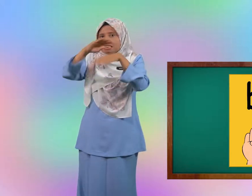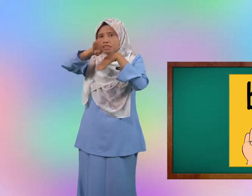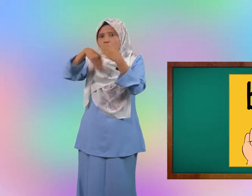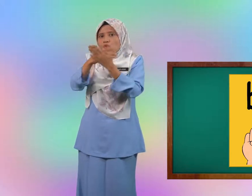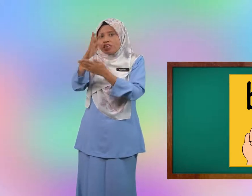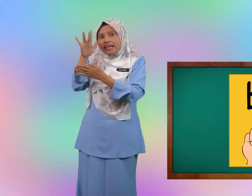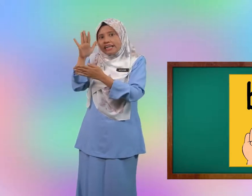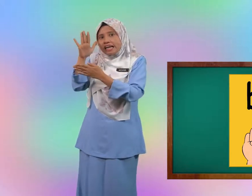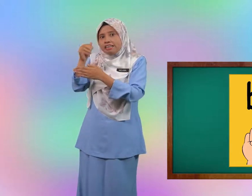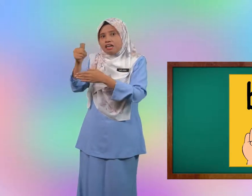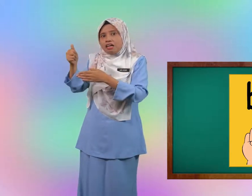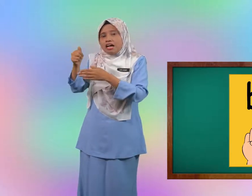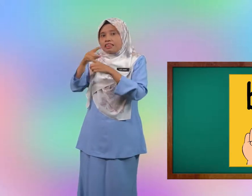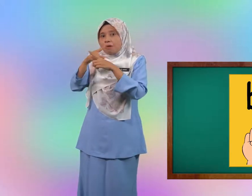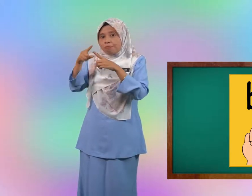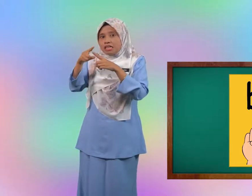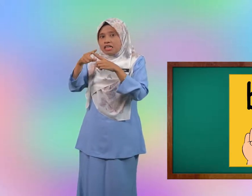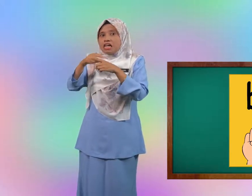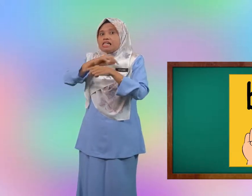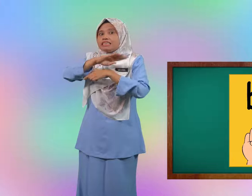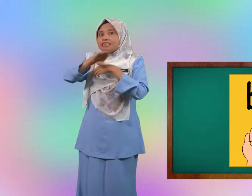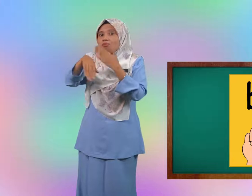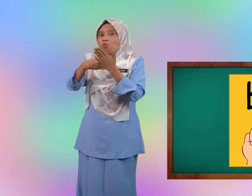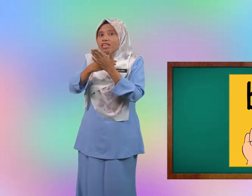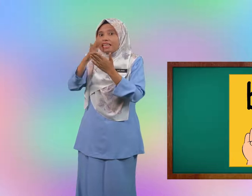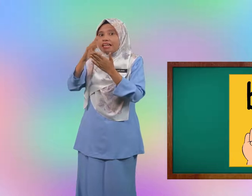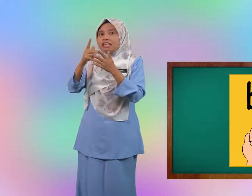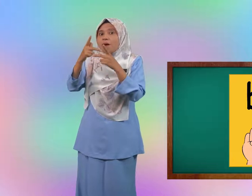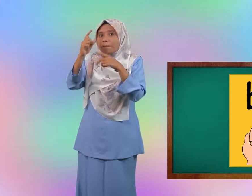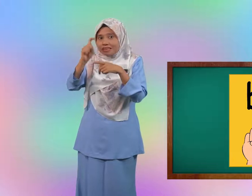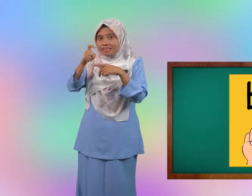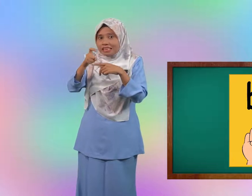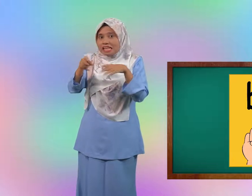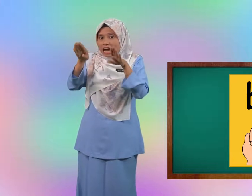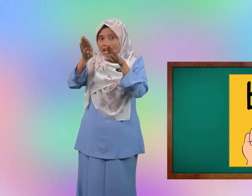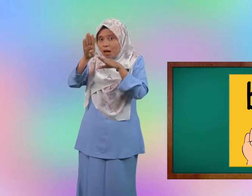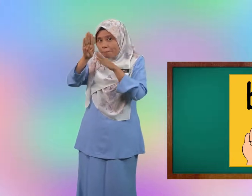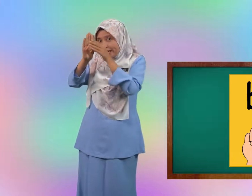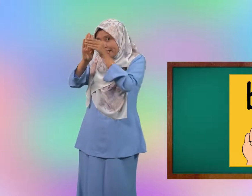semua jari anda. Tapi, jari mesti rapat.